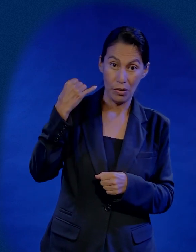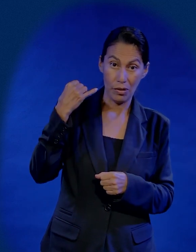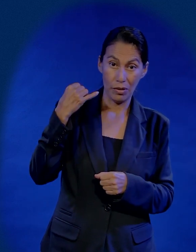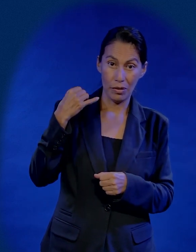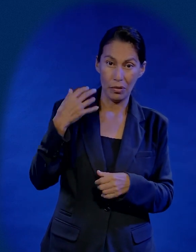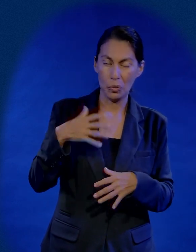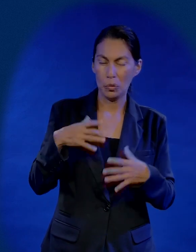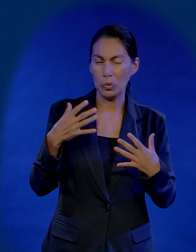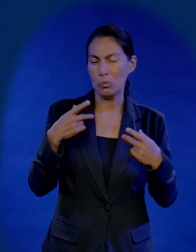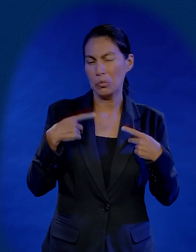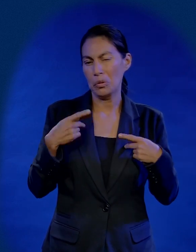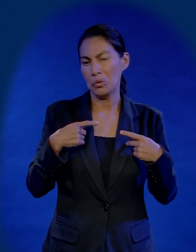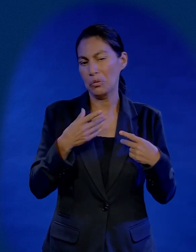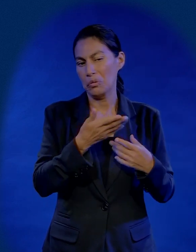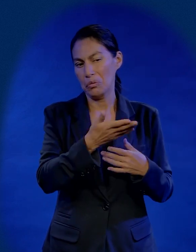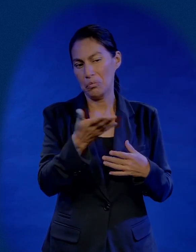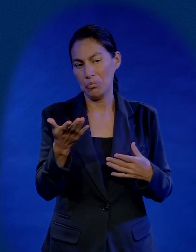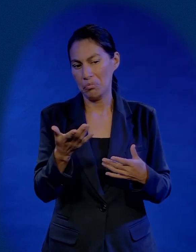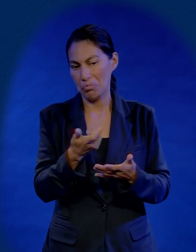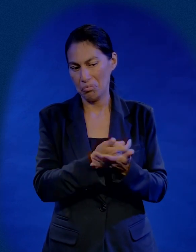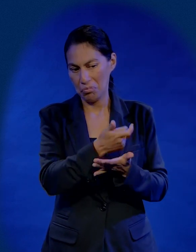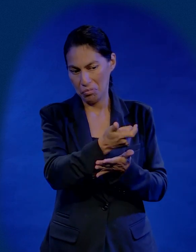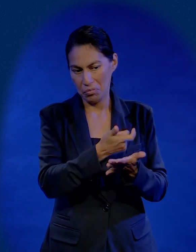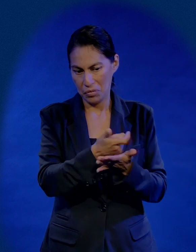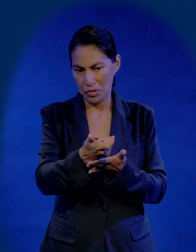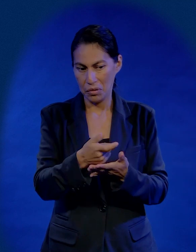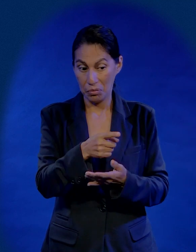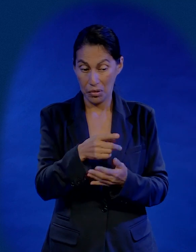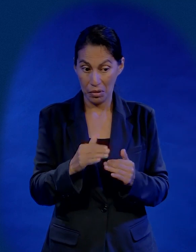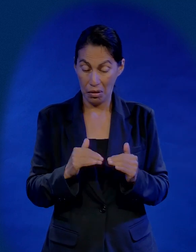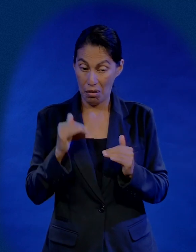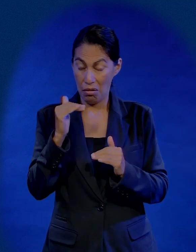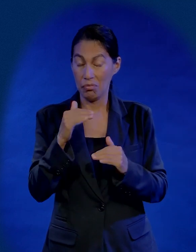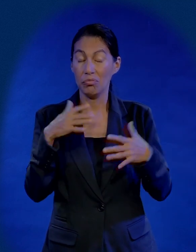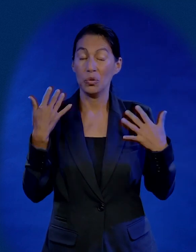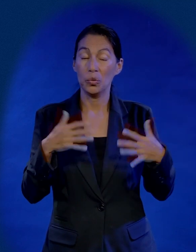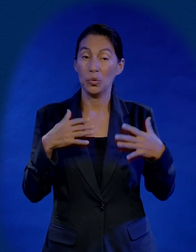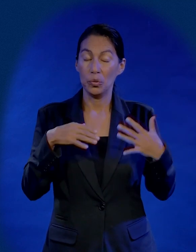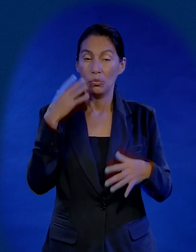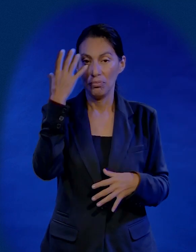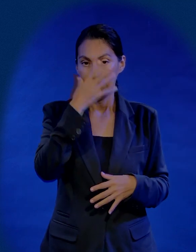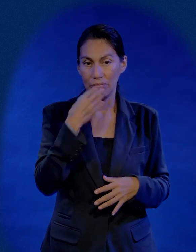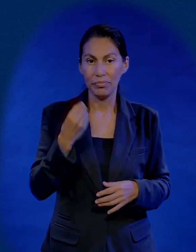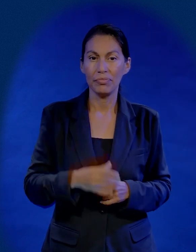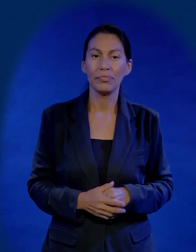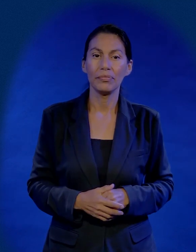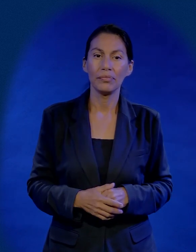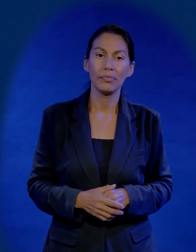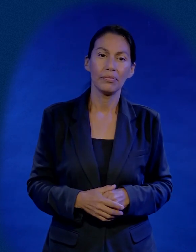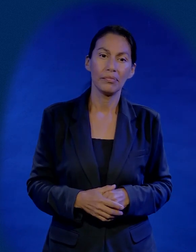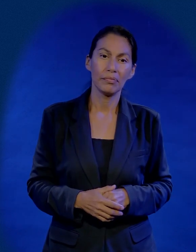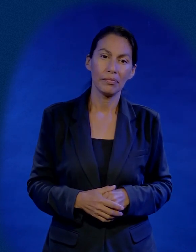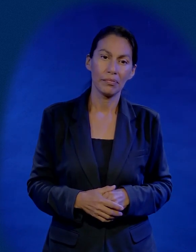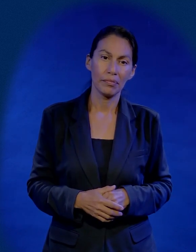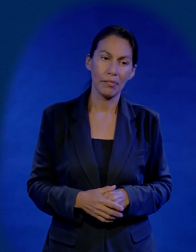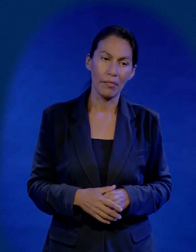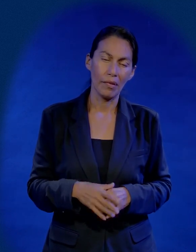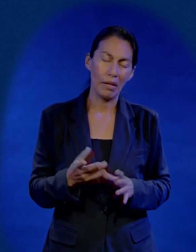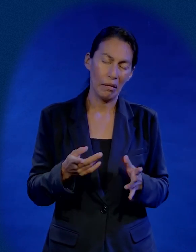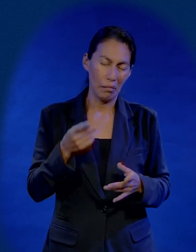estaría súper contratado por un montón de candidatos porque era un hombre brillante y armó la campaña